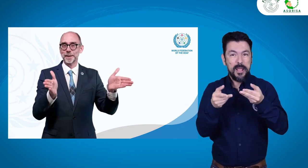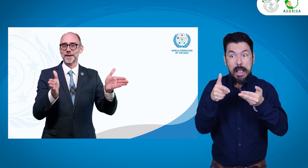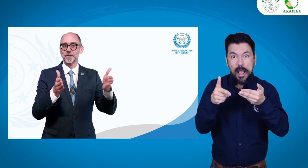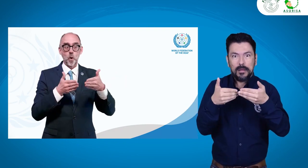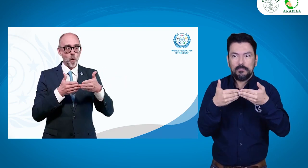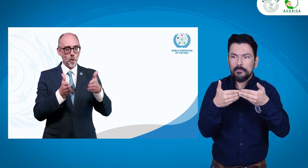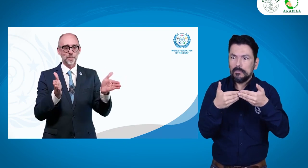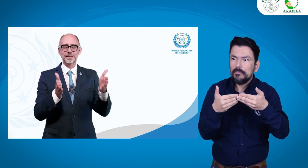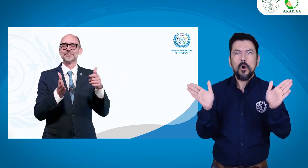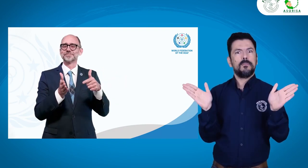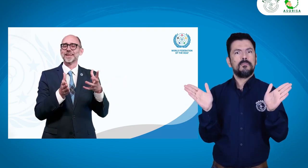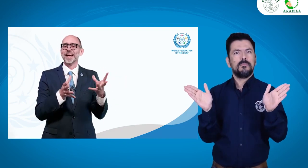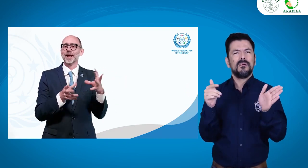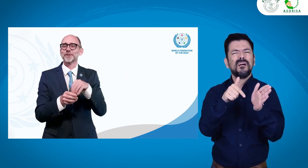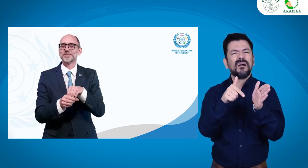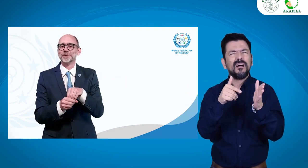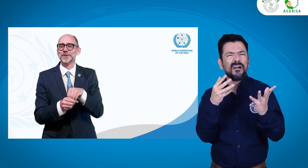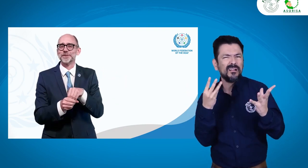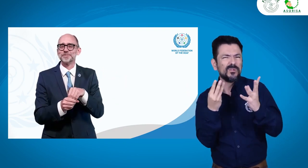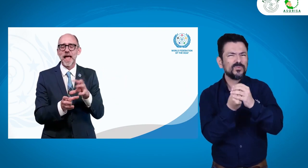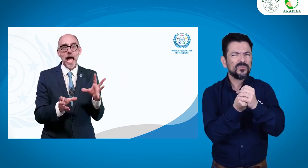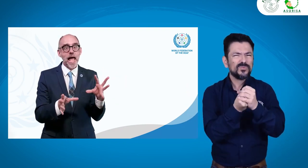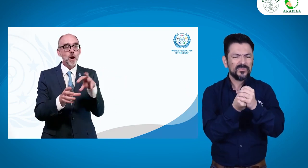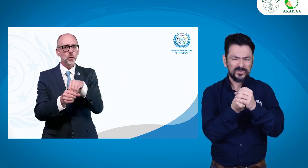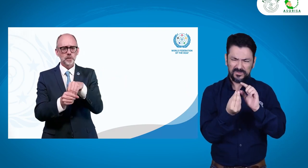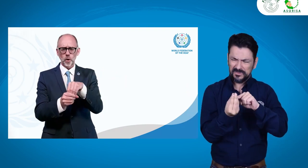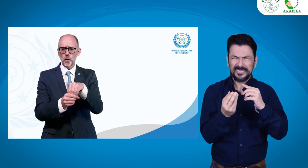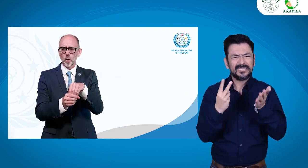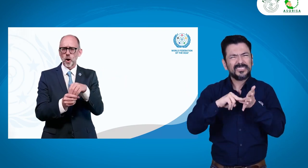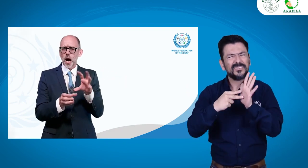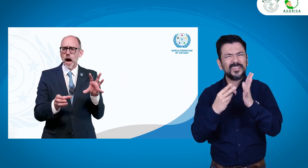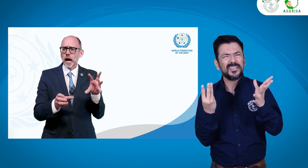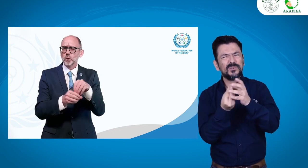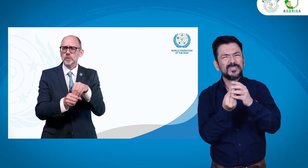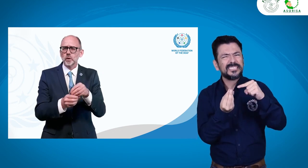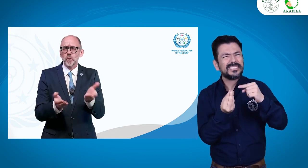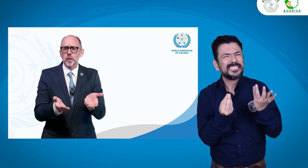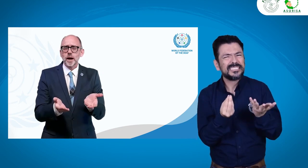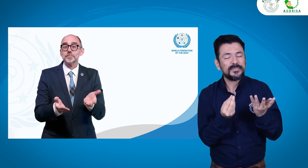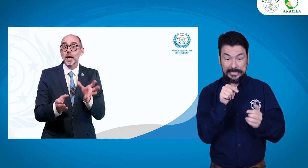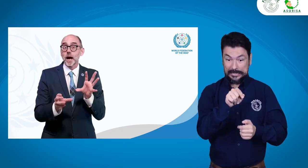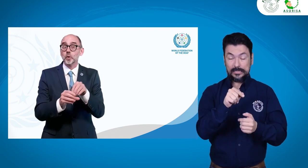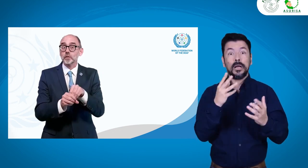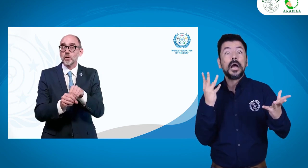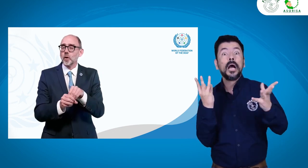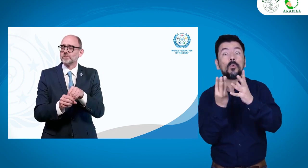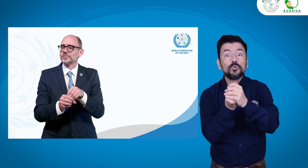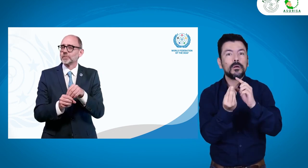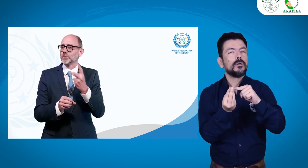Juntos logramos esta construcción colectiva, y esa construcción permitirá abrir espacios. Y cuando